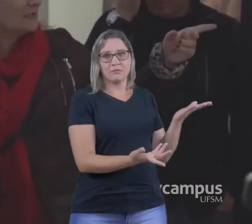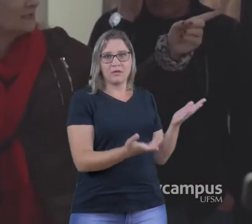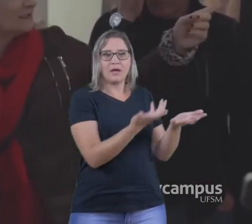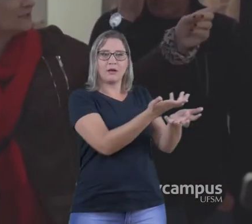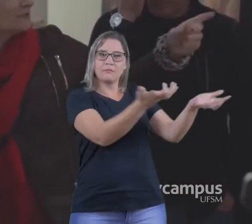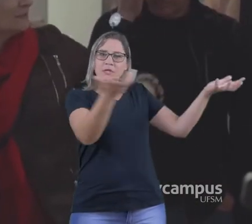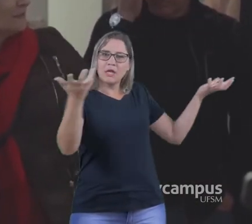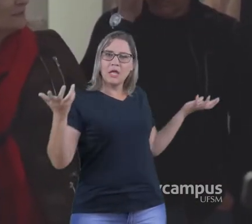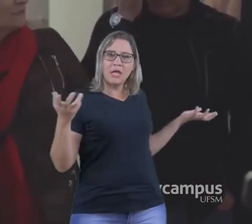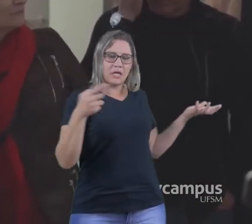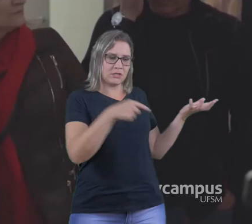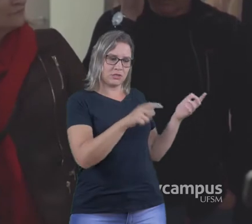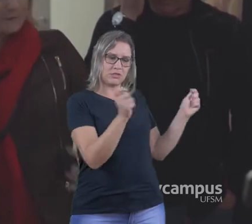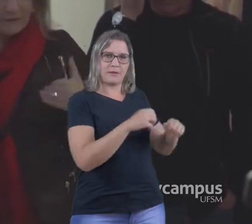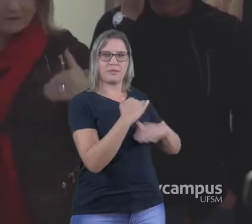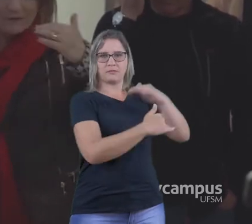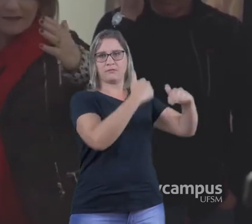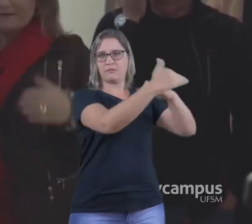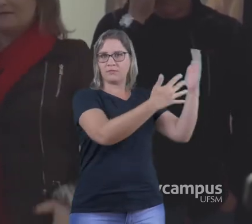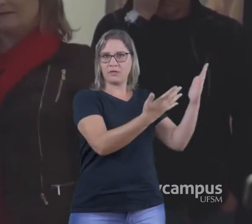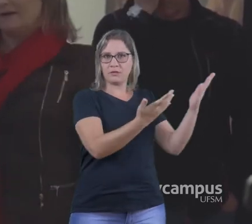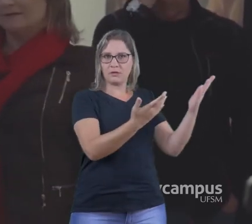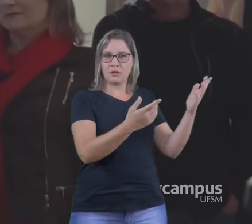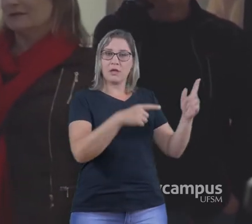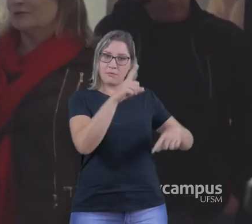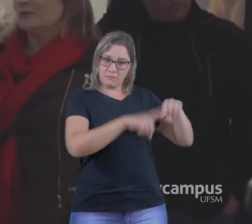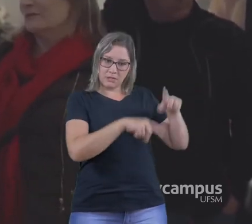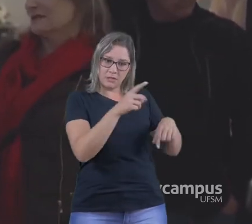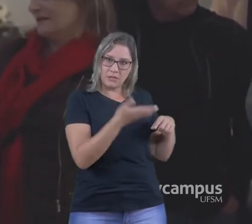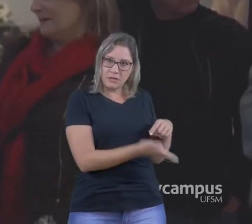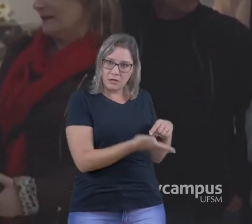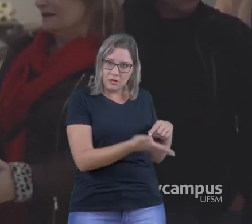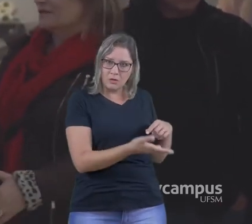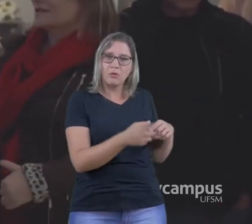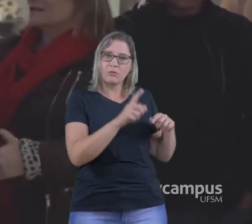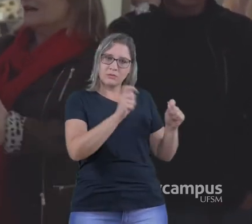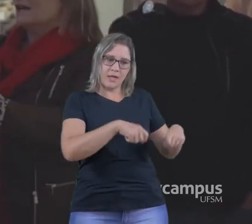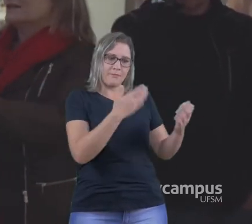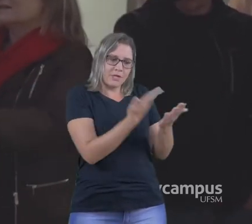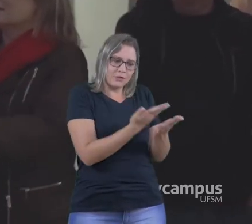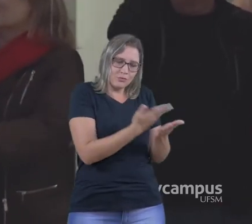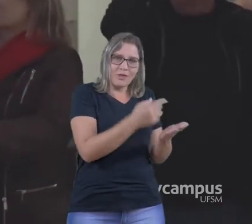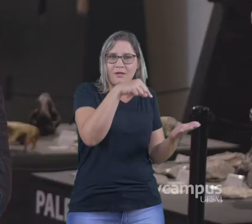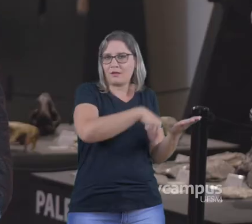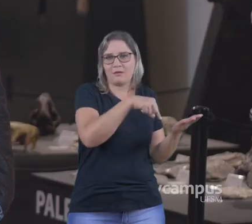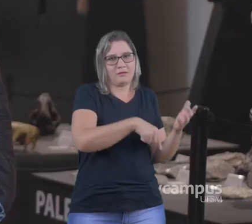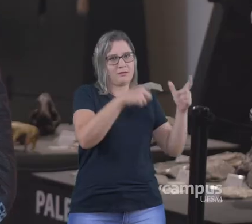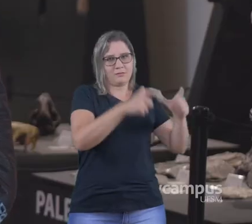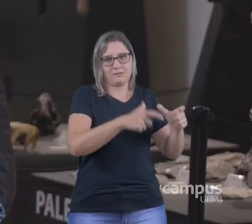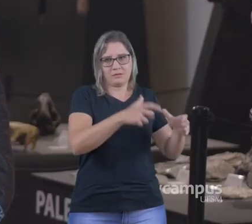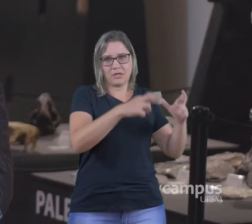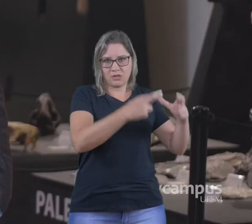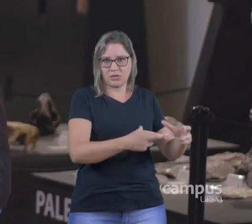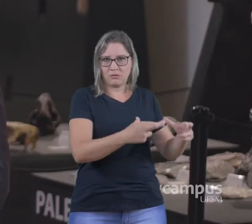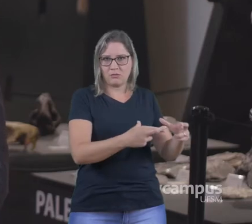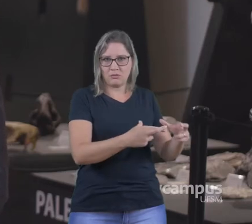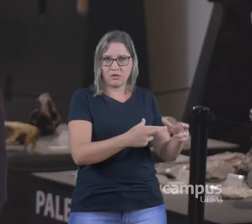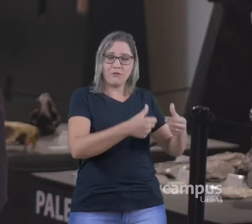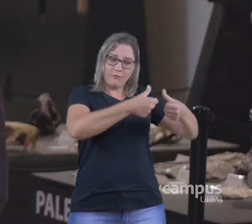ambiente em que se desenvolveram O nosso material vai ser estudado aqui E vai ficar